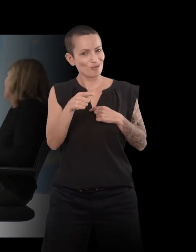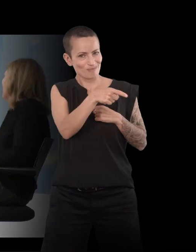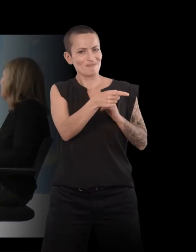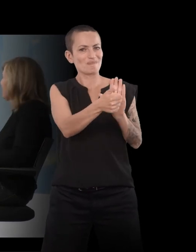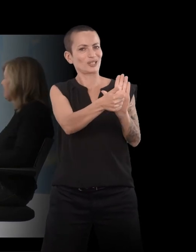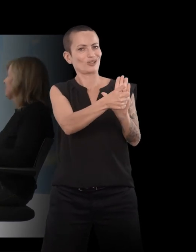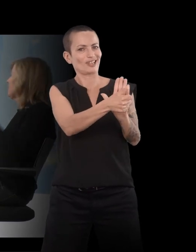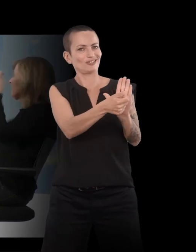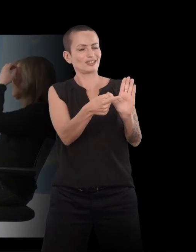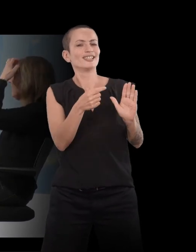personnage. Oui, tout à fait.